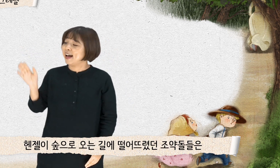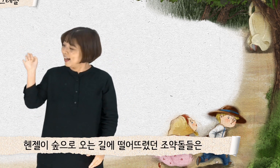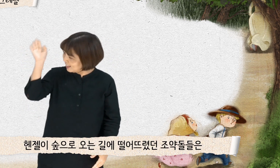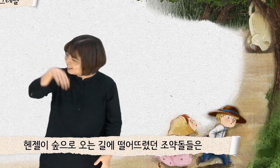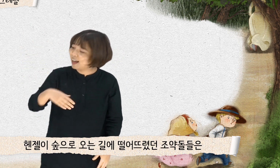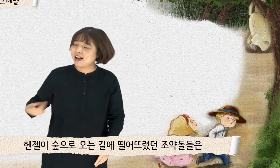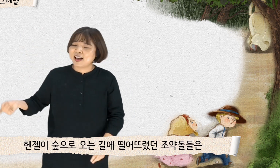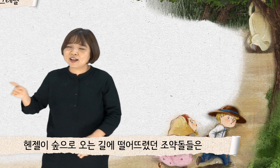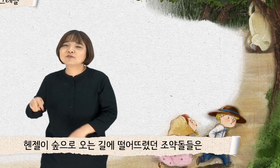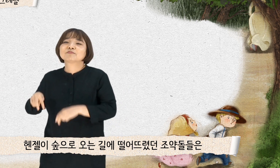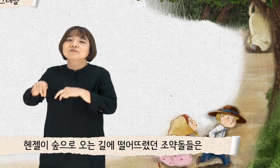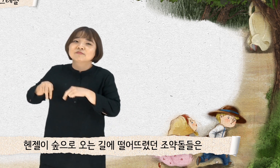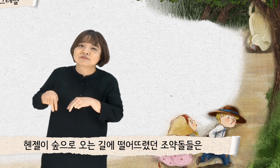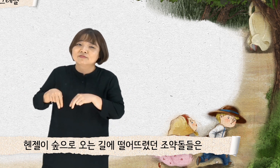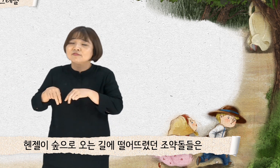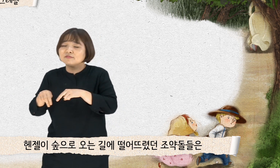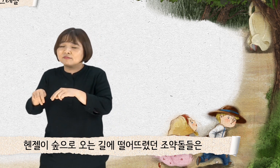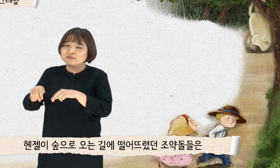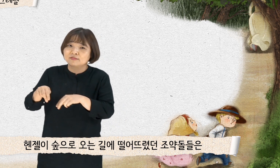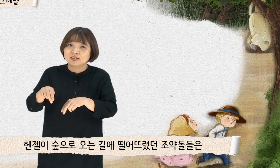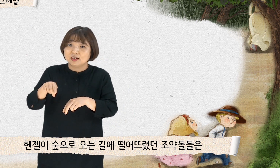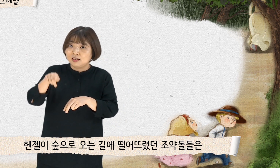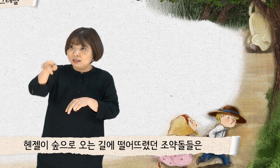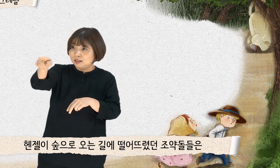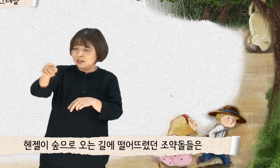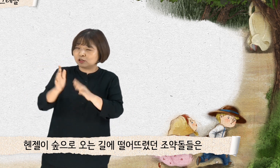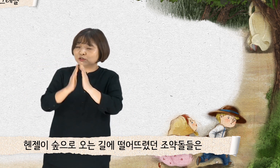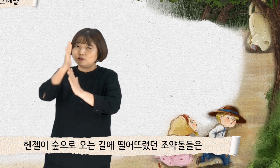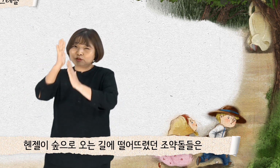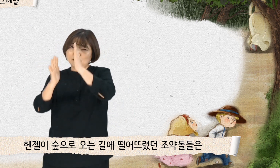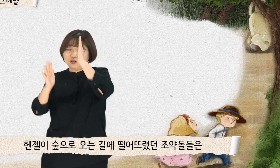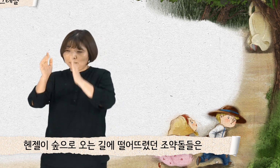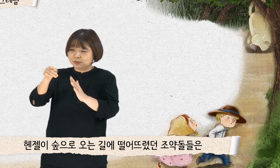핸젤이 숲으로 오는 길에 떨어뜨렸던 조약돌들은